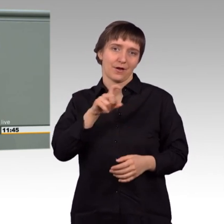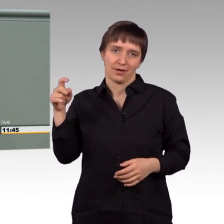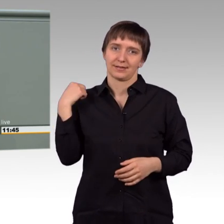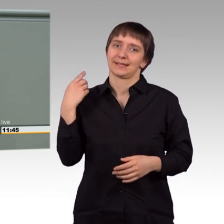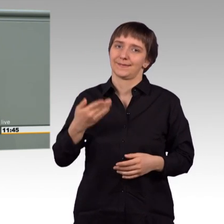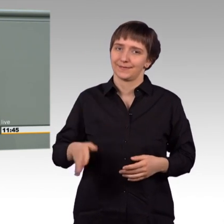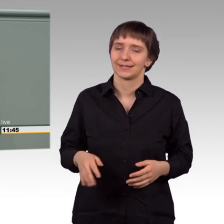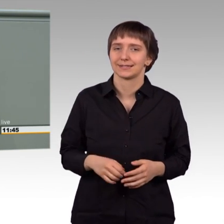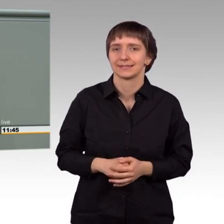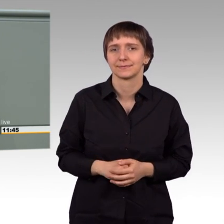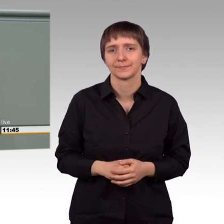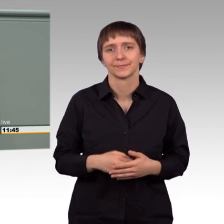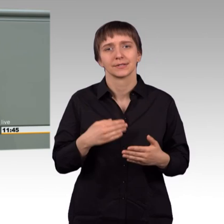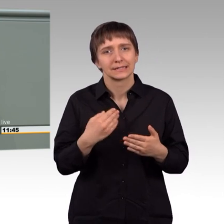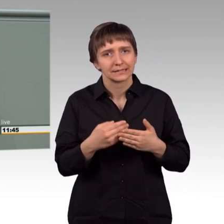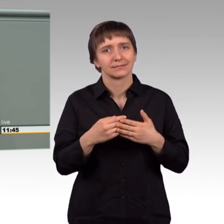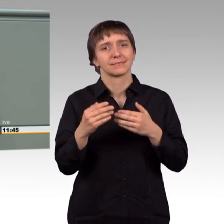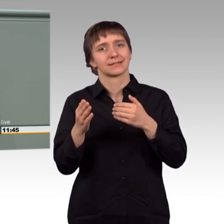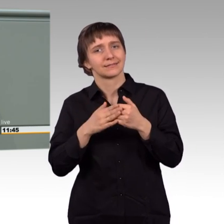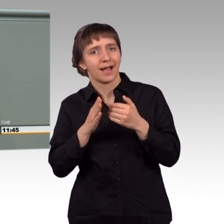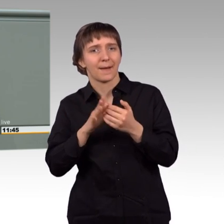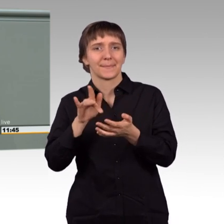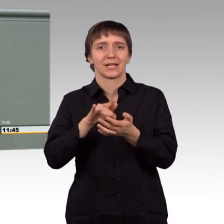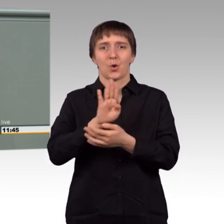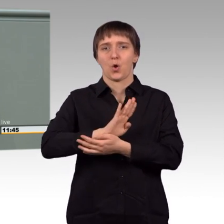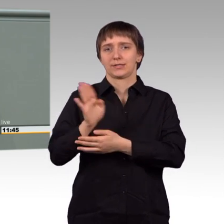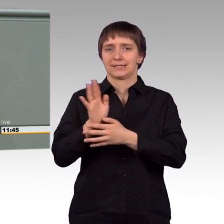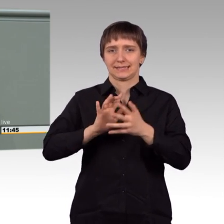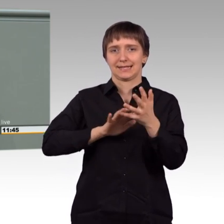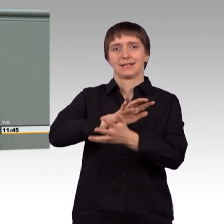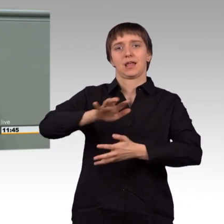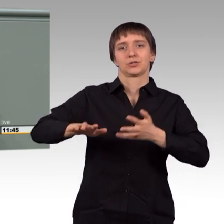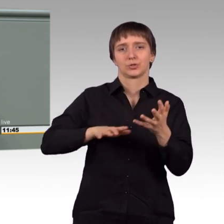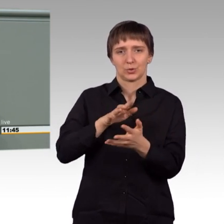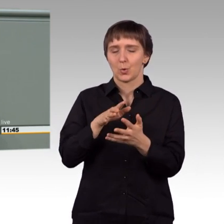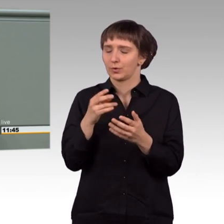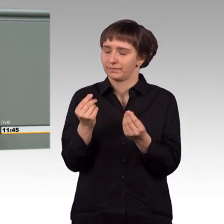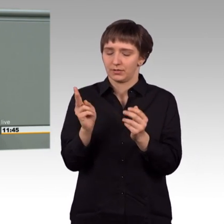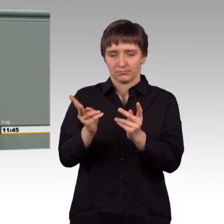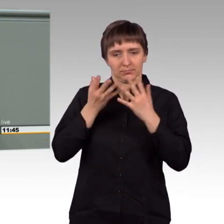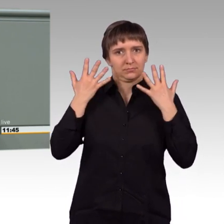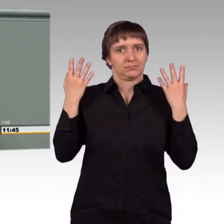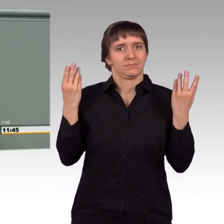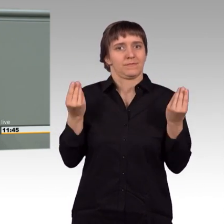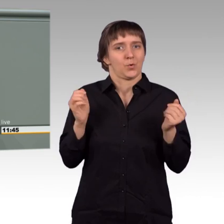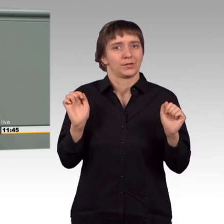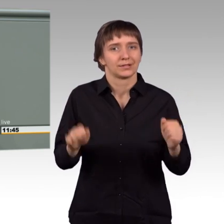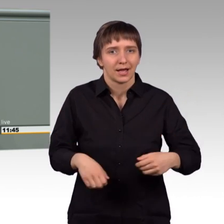Eskalation im Nahen und Mittleren Osten war dort wirklich mit Händen zu greifen. Eine Kriegsdrohung